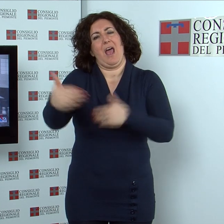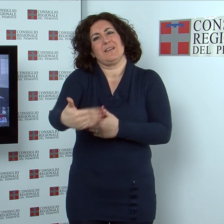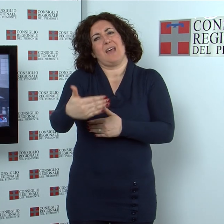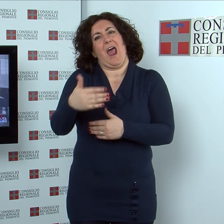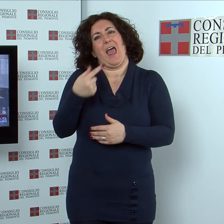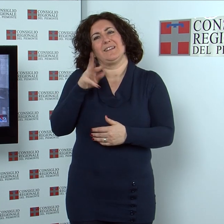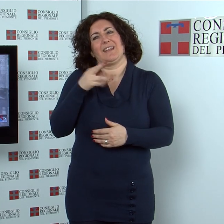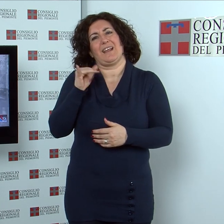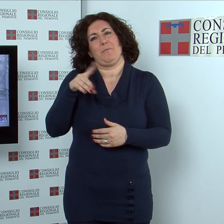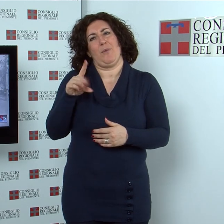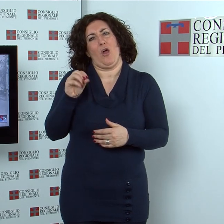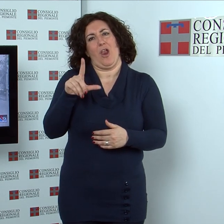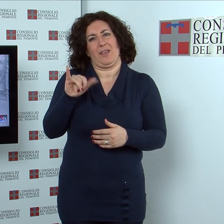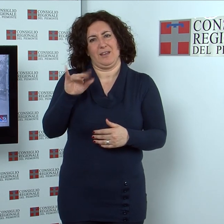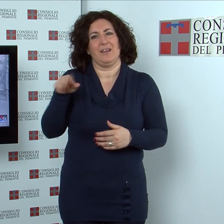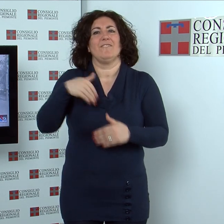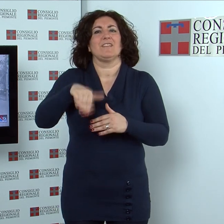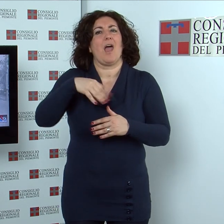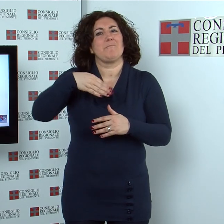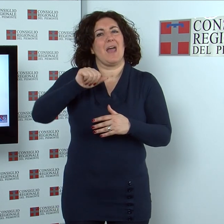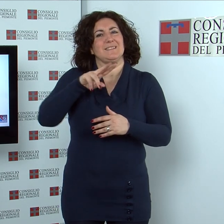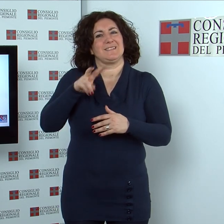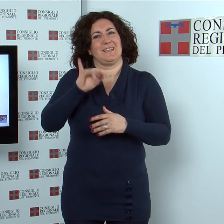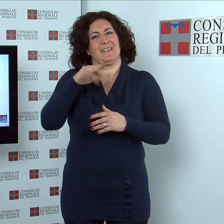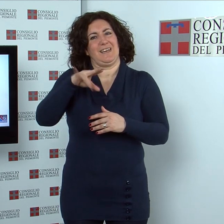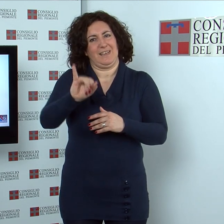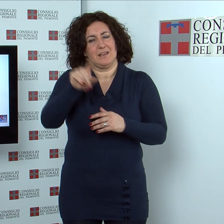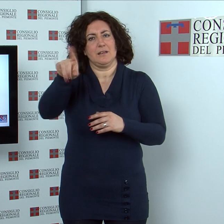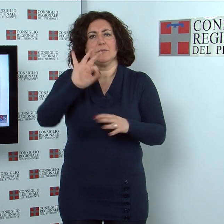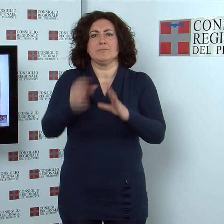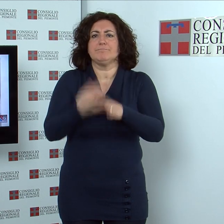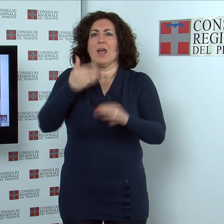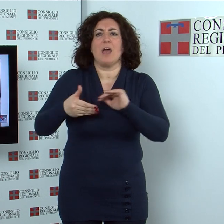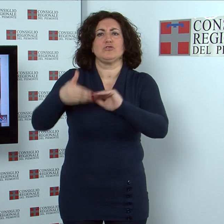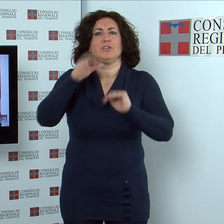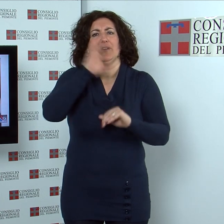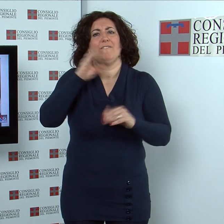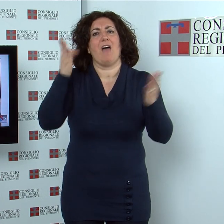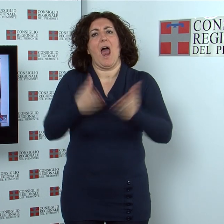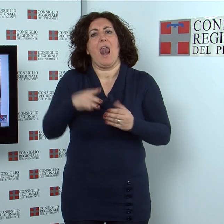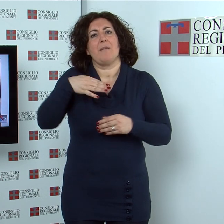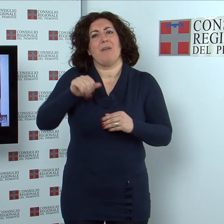è promossa dall'Associazione Amici della Ferrovia Turistica della Valle Maira in collaborazione con il Comune di Dronero.